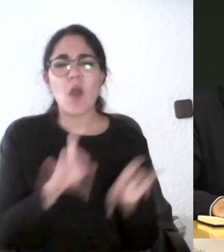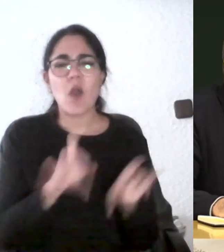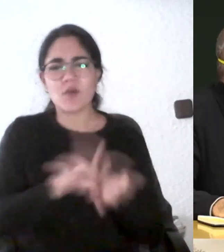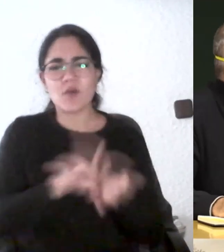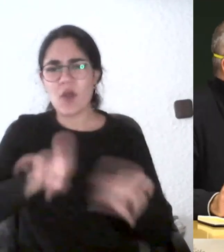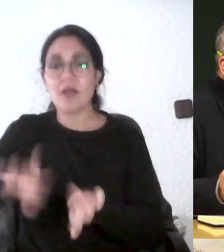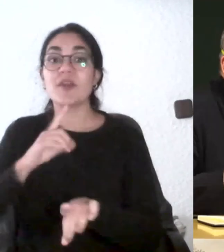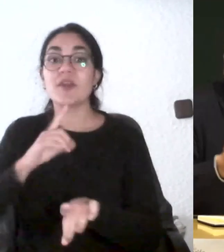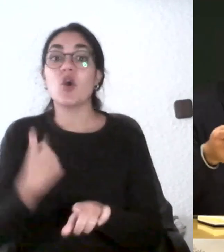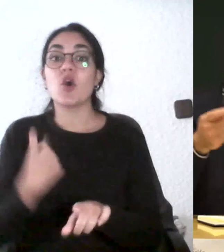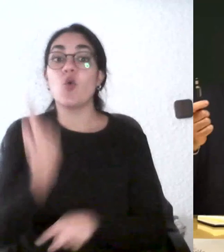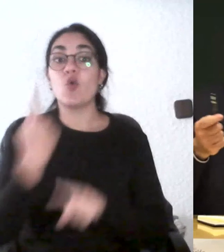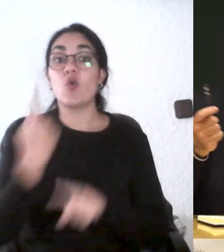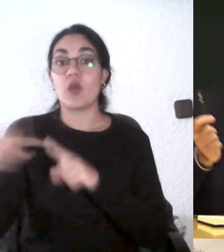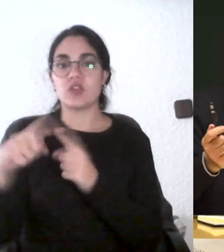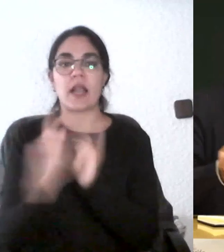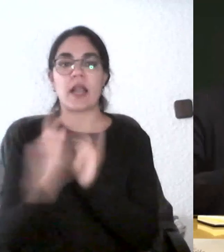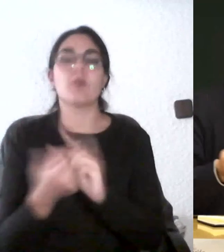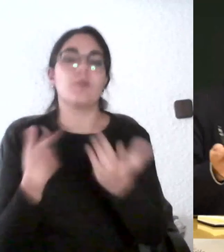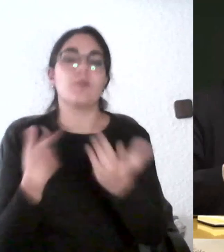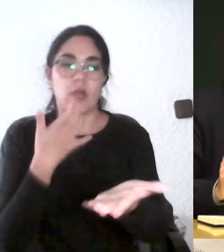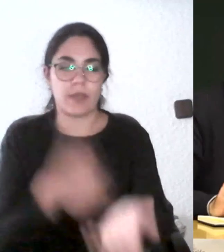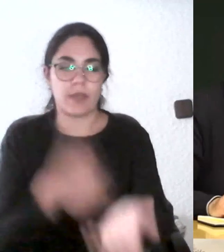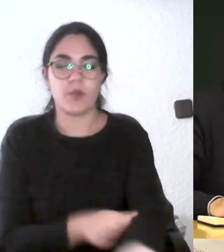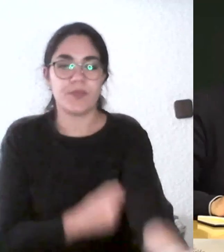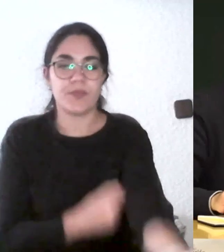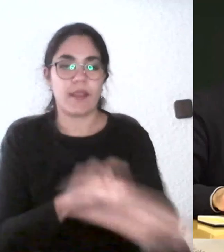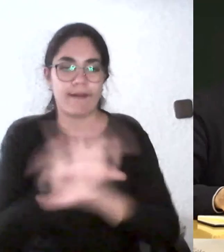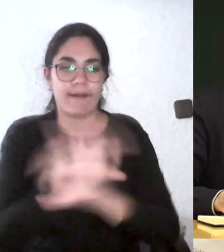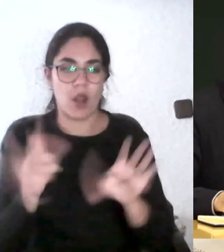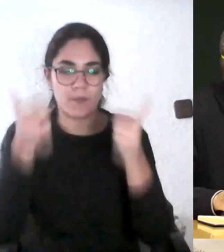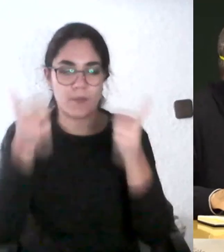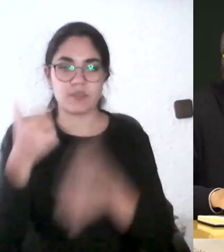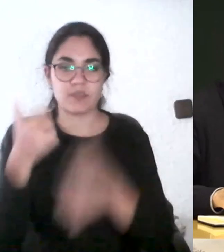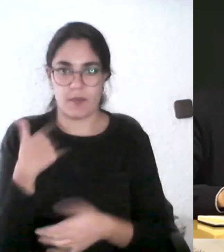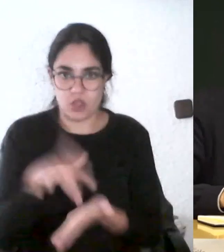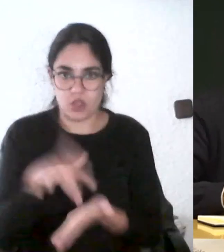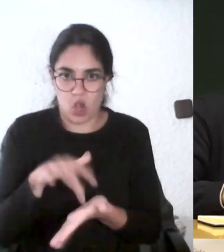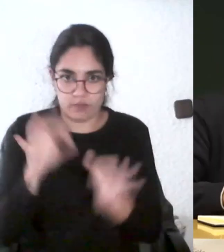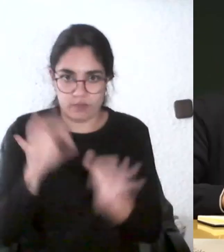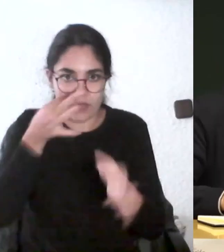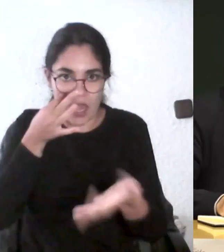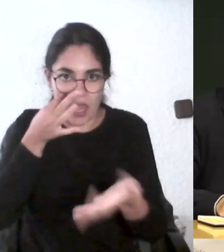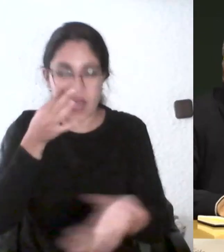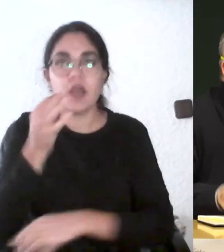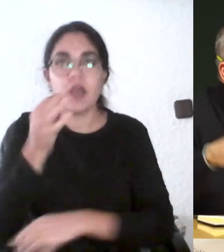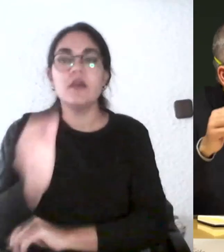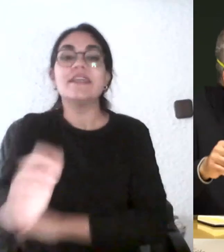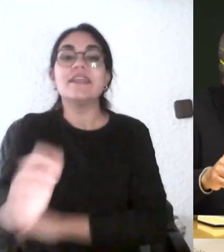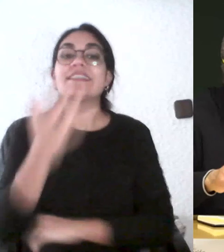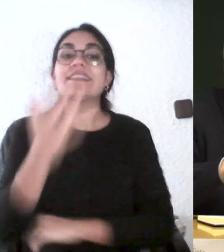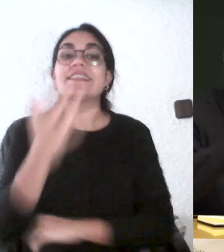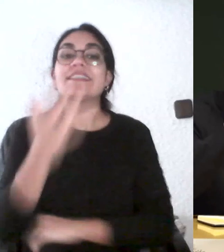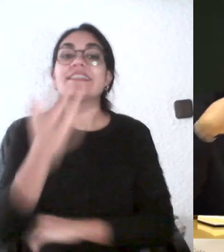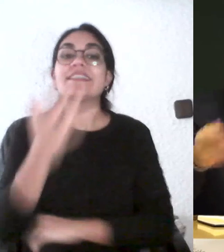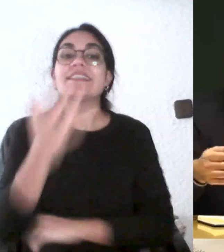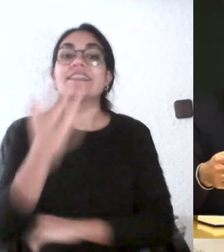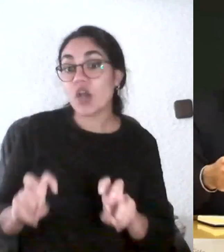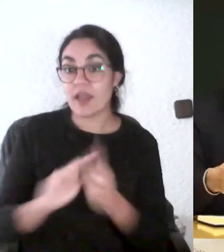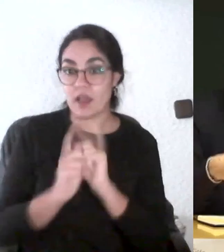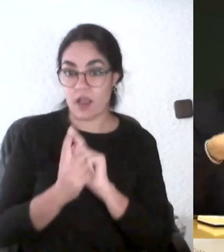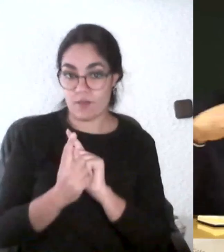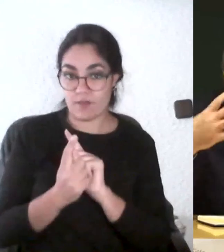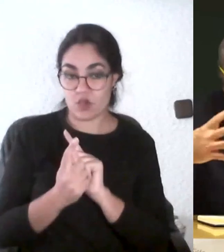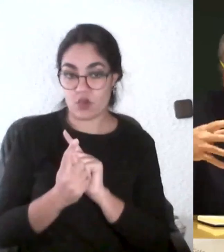en particular pongo ejemplos porque a mí me ha pasado en el pasado sin cambio de metodología pero ahora evalúo con otra